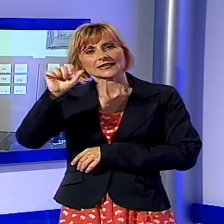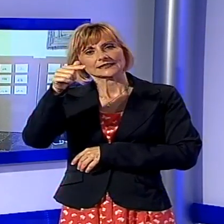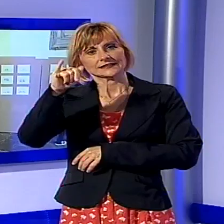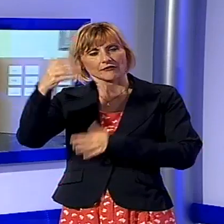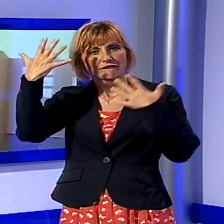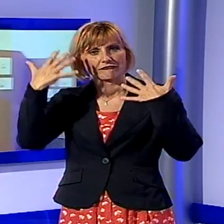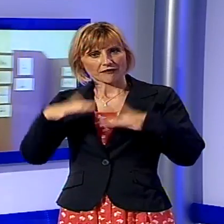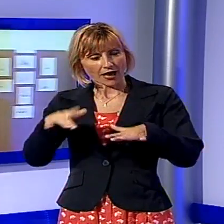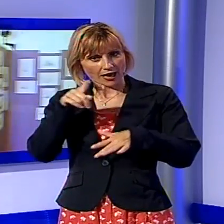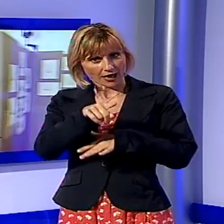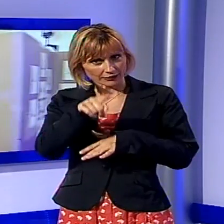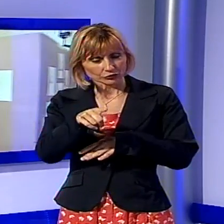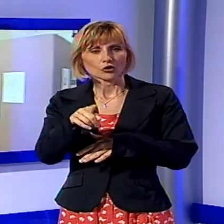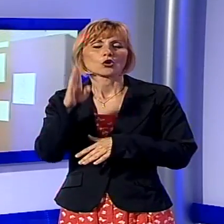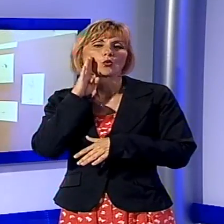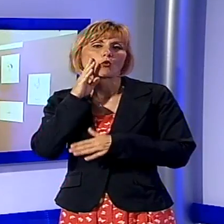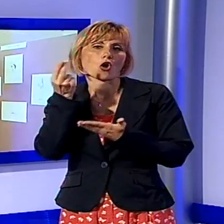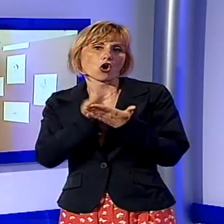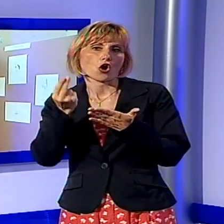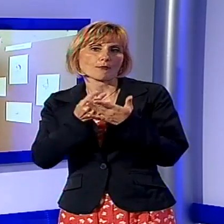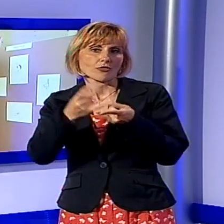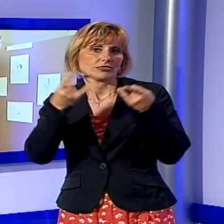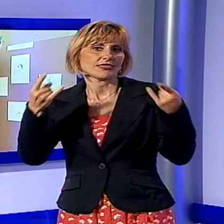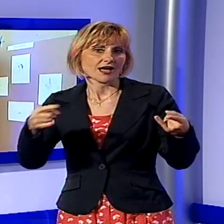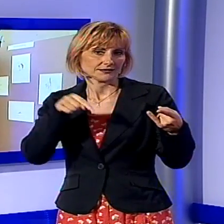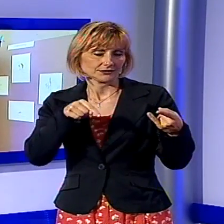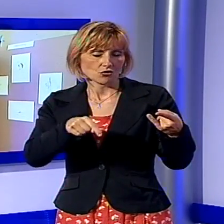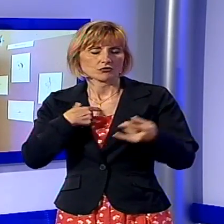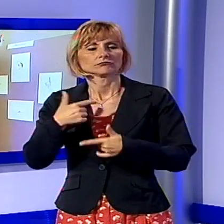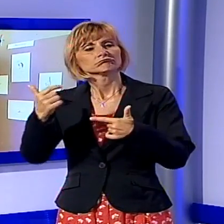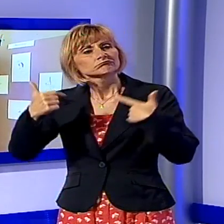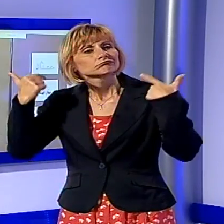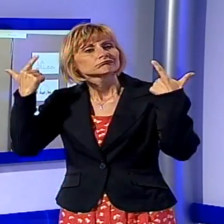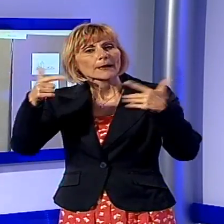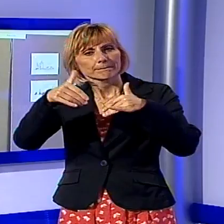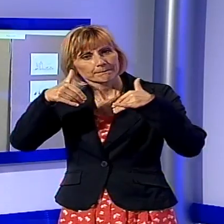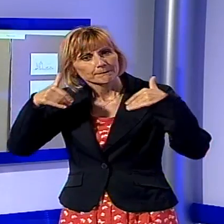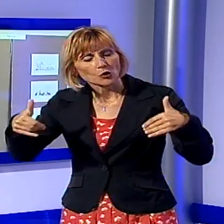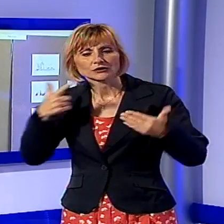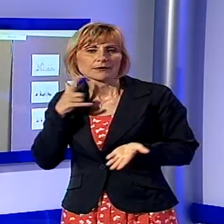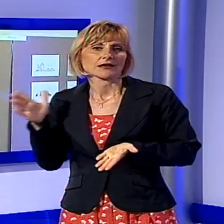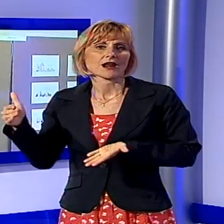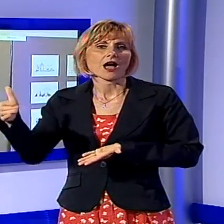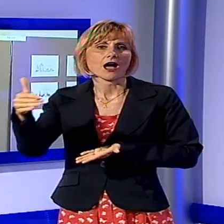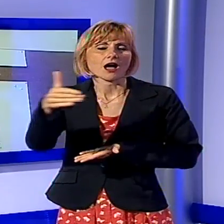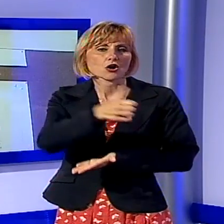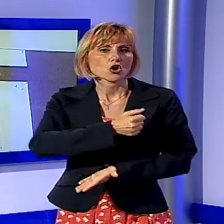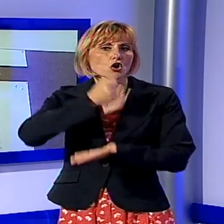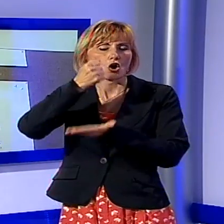Nazione, ha messo a disposizione di Anfas Lucca e Aism per l'iniziativa di raccolta fondi Sesti all'asta. Le